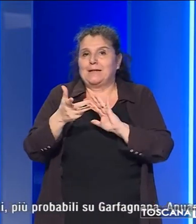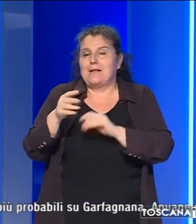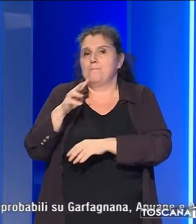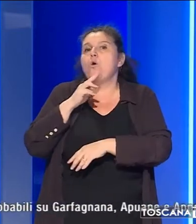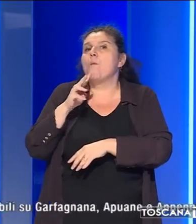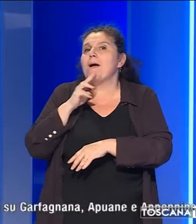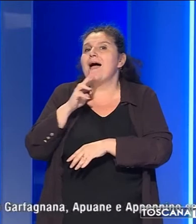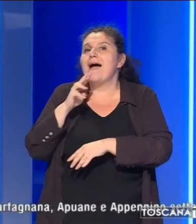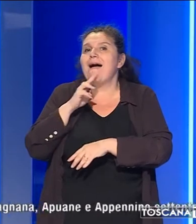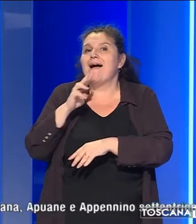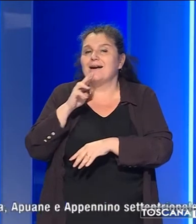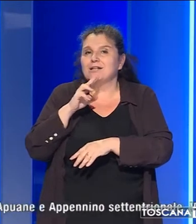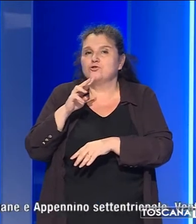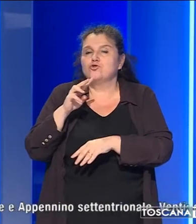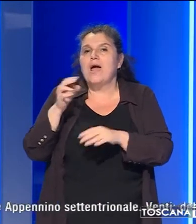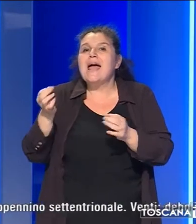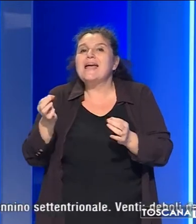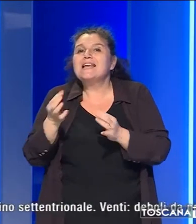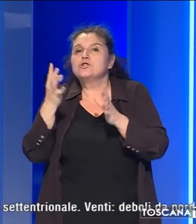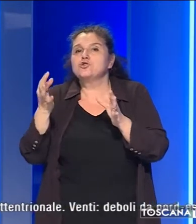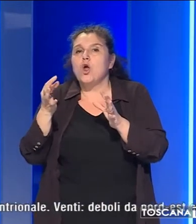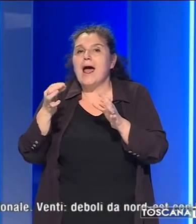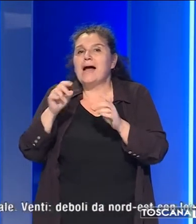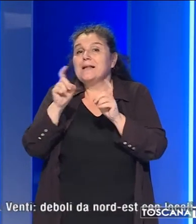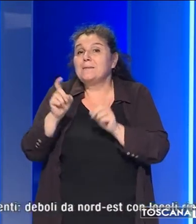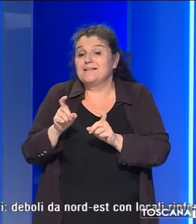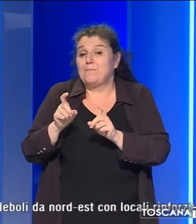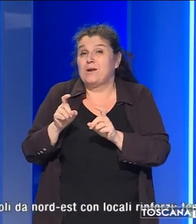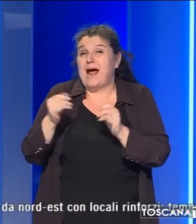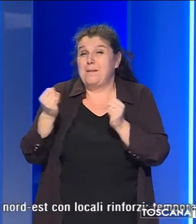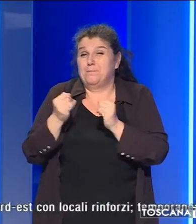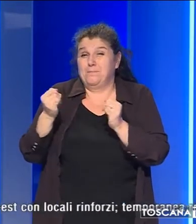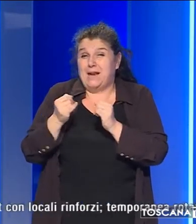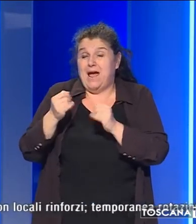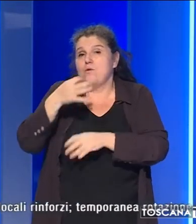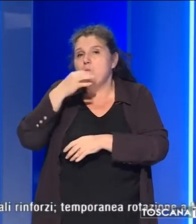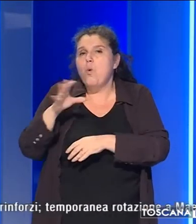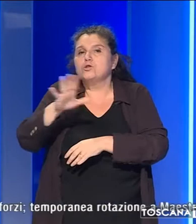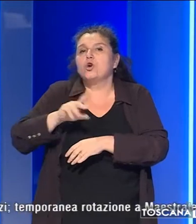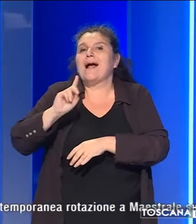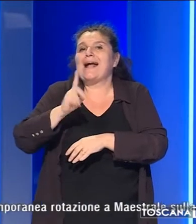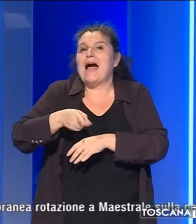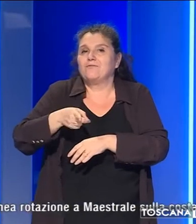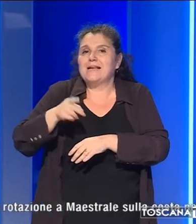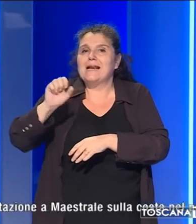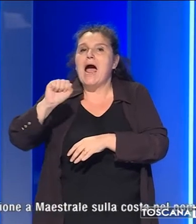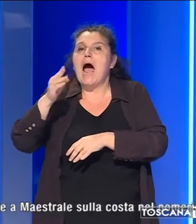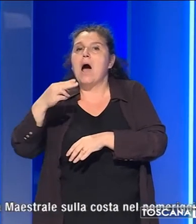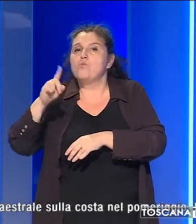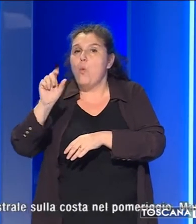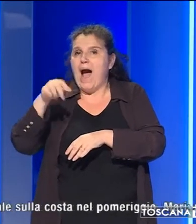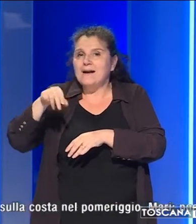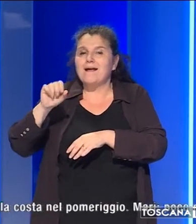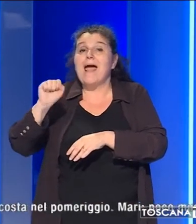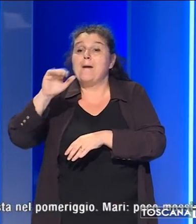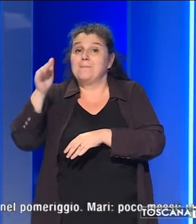associata a isolati brevi, rovesci, temporaleschi più probabili su Garfagnana, Apuane e Appennino